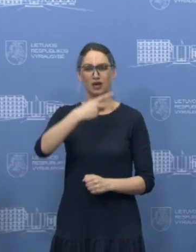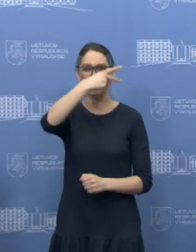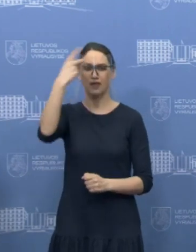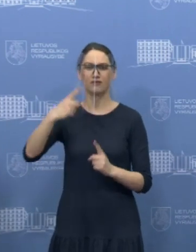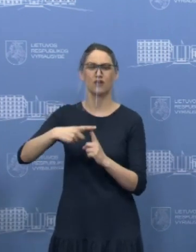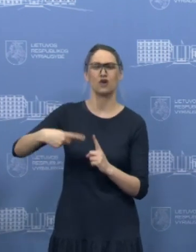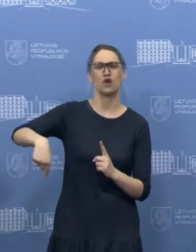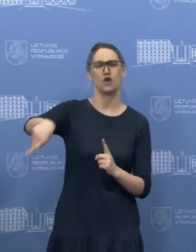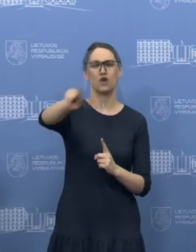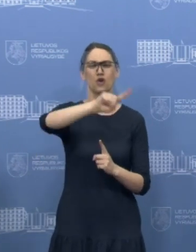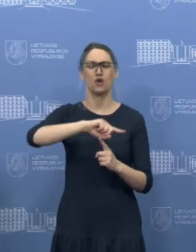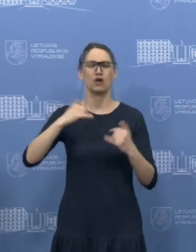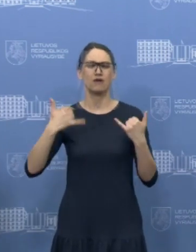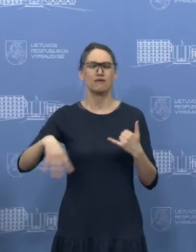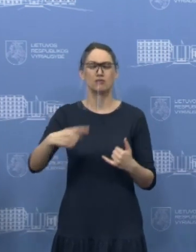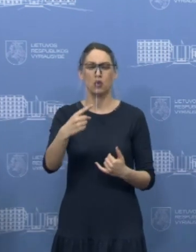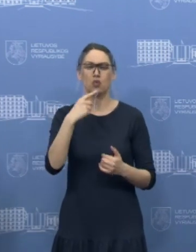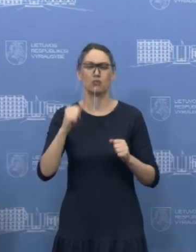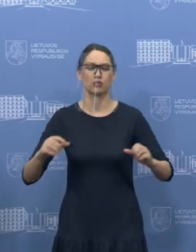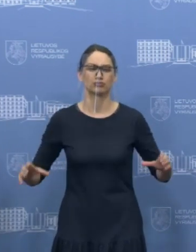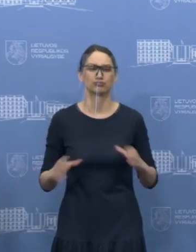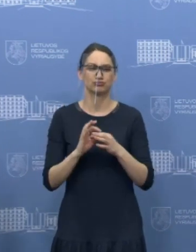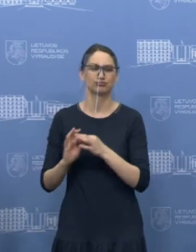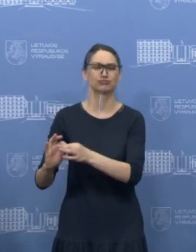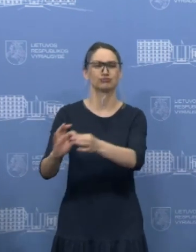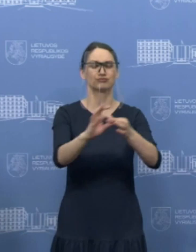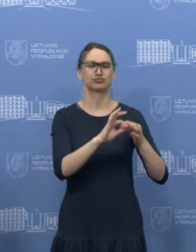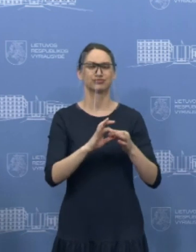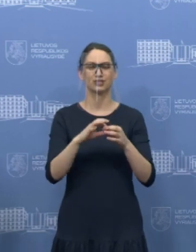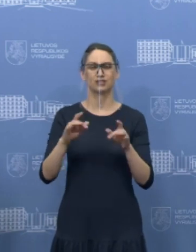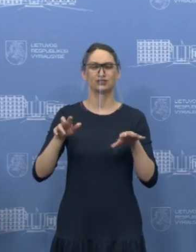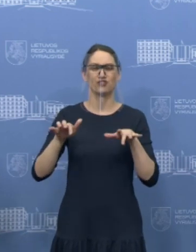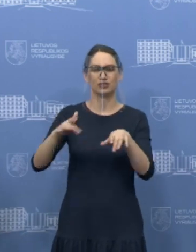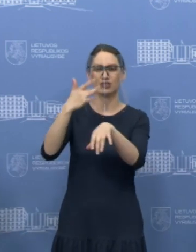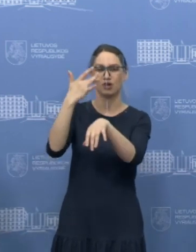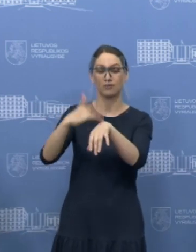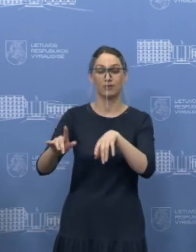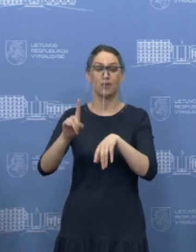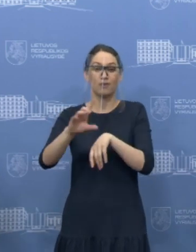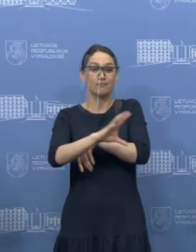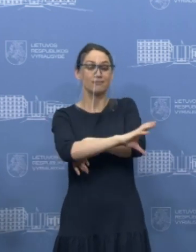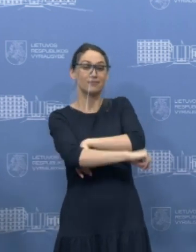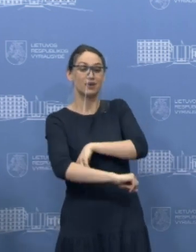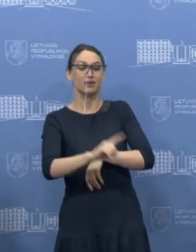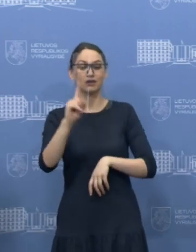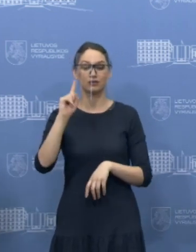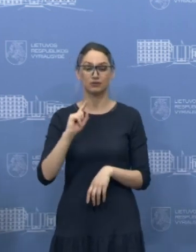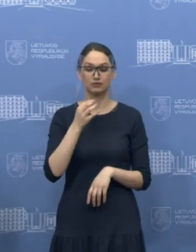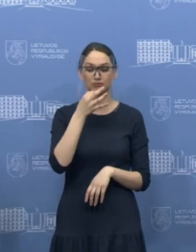gali sunkiu momentu susitelkti ir nugalėti tą nematomą priešą. Pačiai pabaigai noriu paminėti